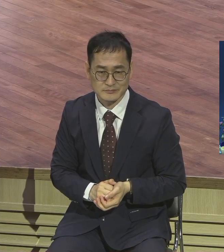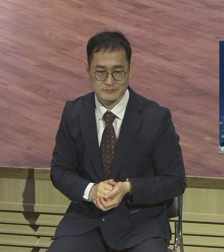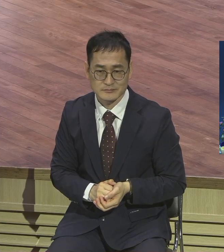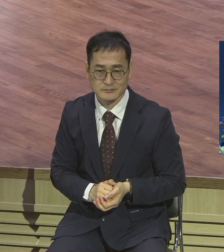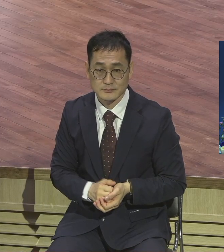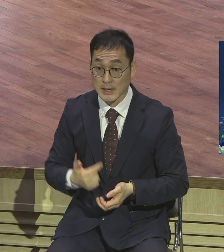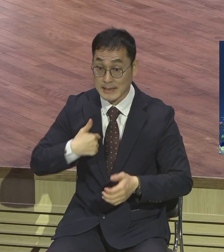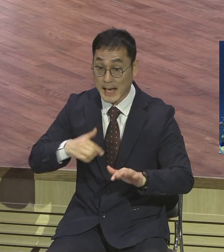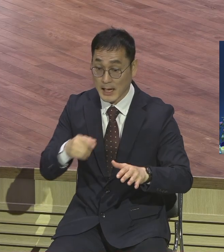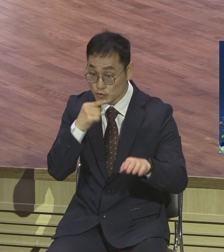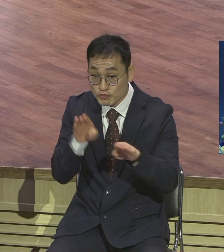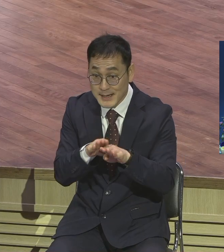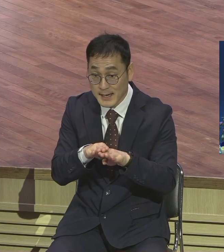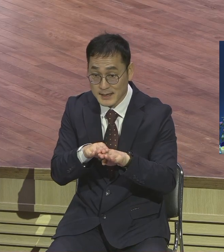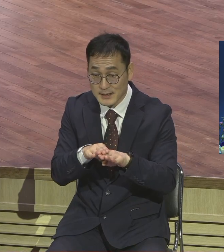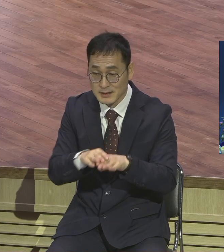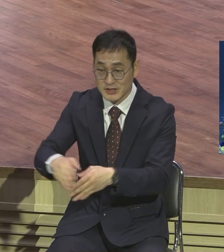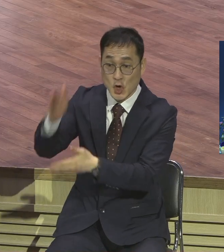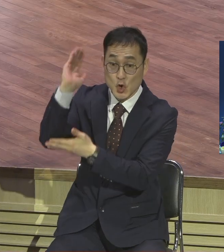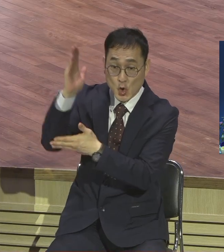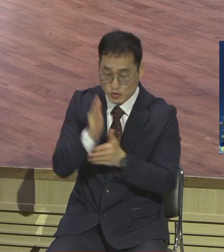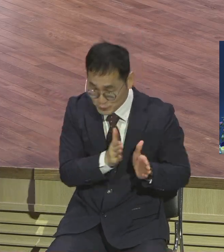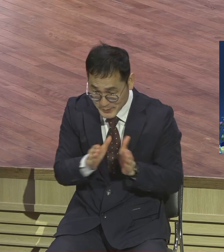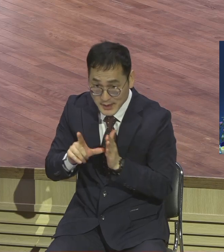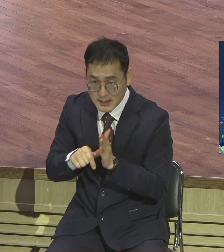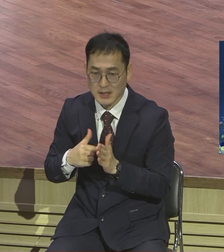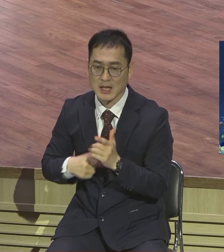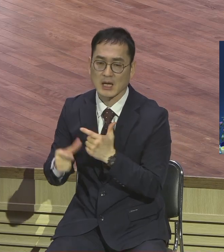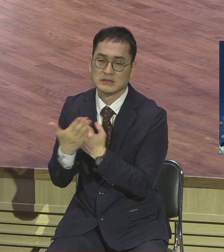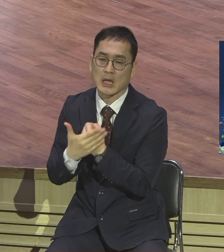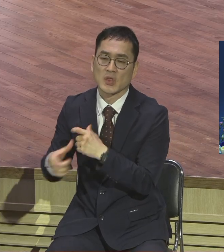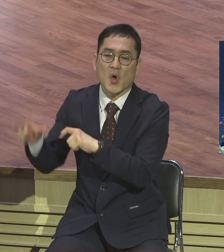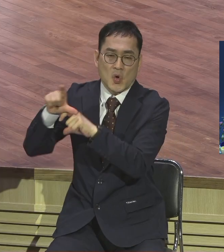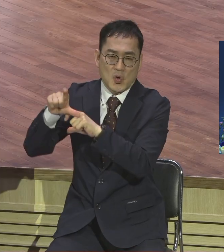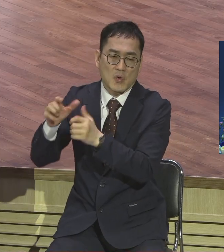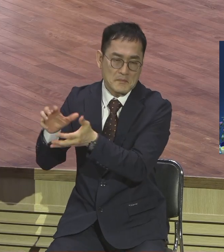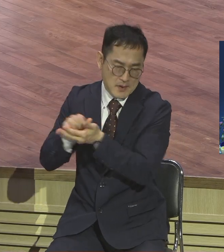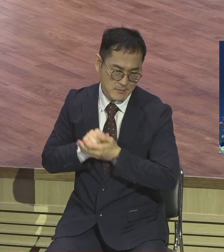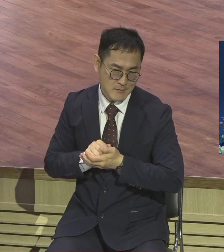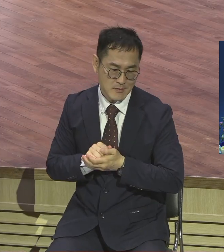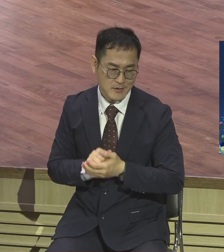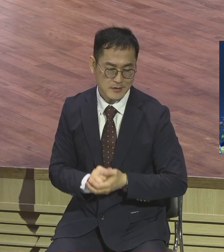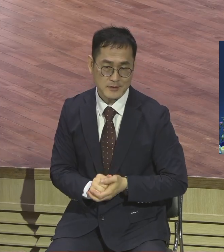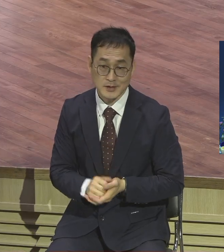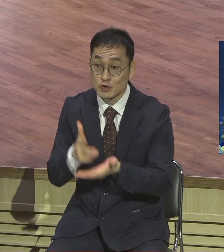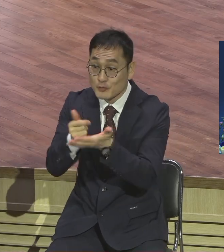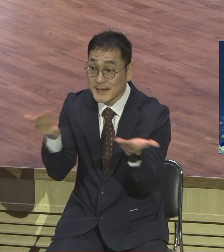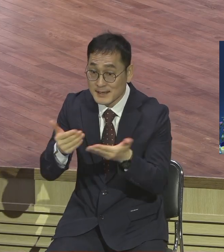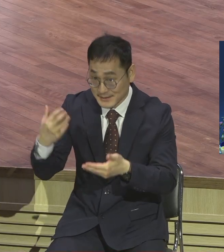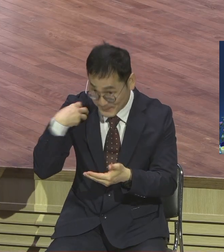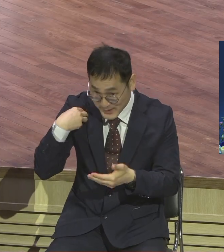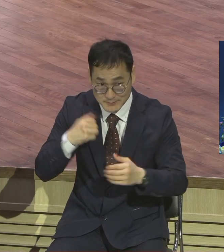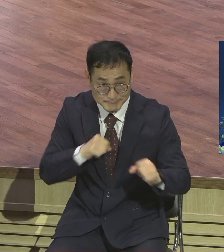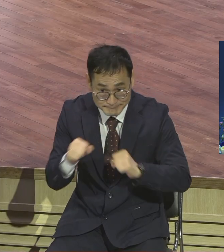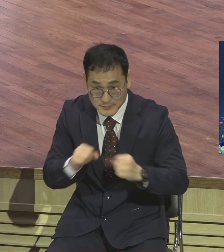주의를 하면 그렇구나 하나님 더 힘을 주세요 주의를 하면 할수록 하나님 힘을 주신다 아멘